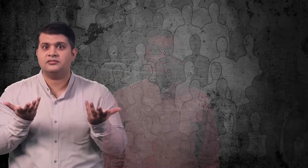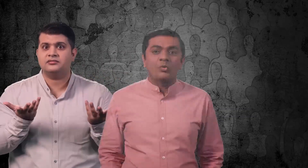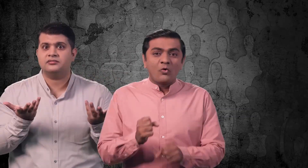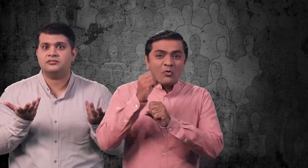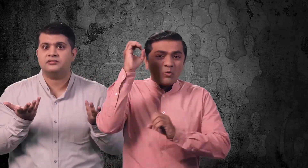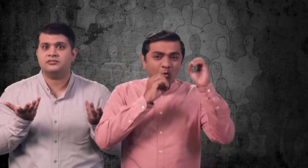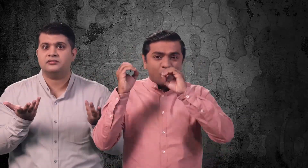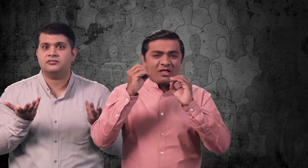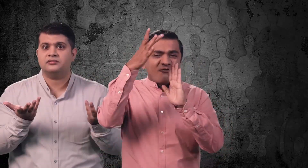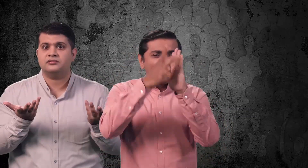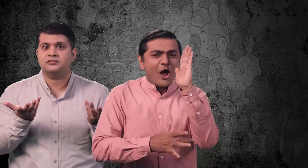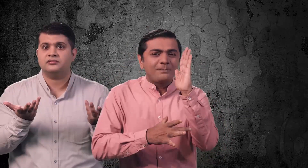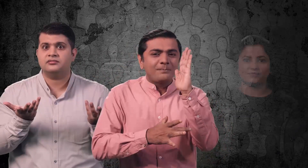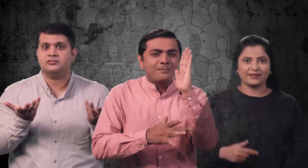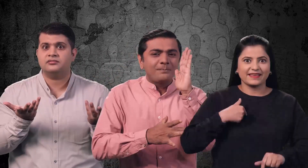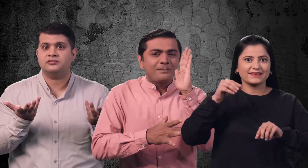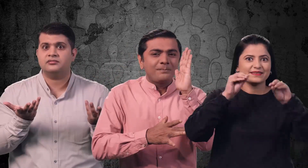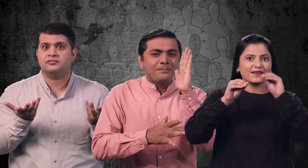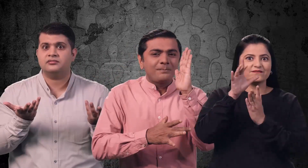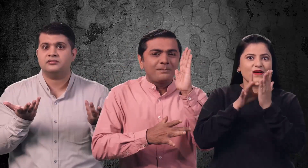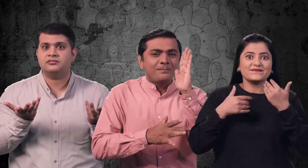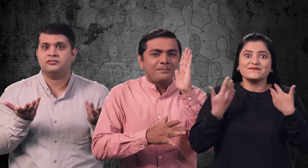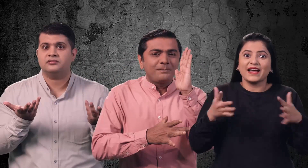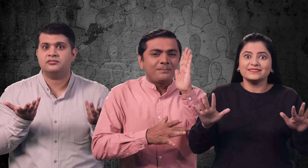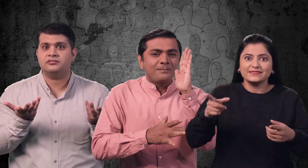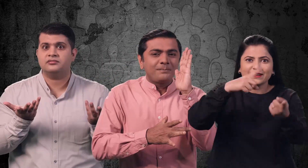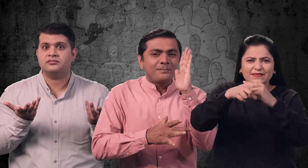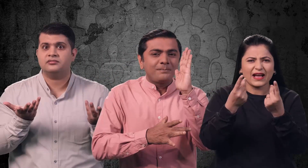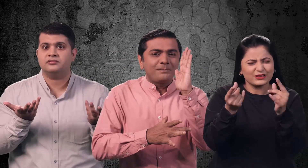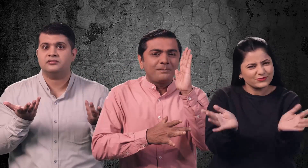गूगल फॉर्म मैंने तो भर दिया है आप भी जल्दी भरिए